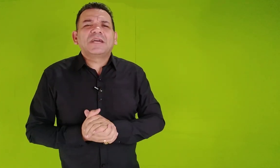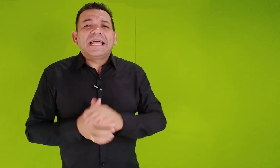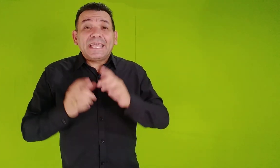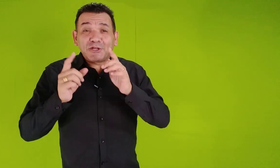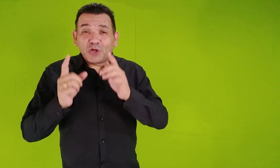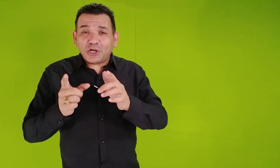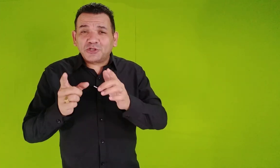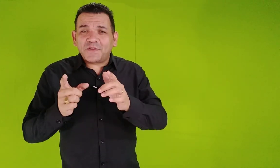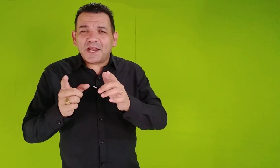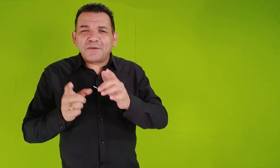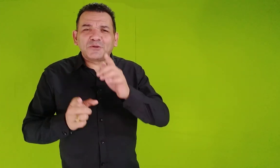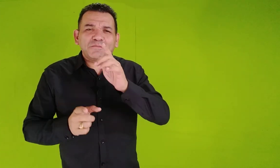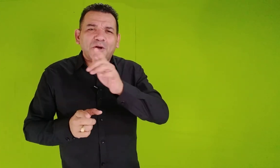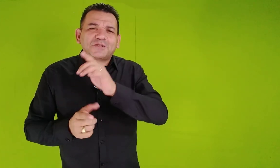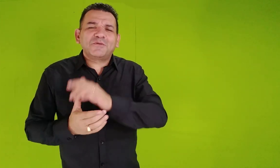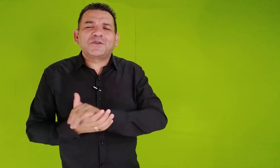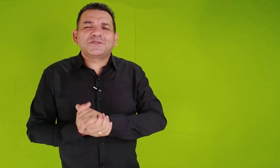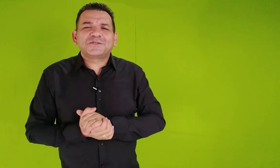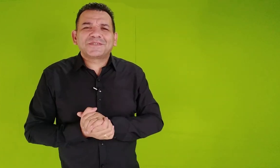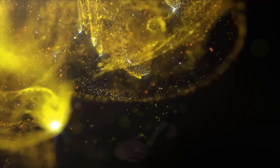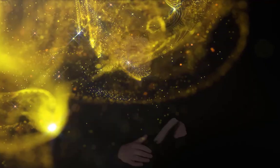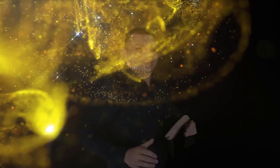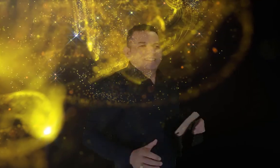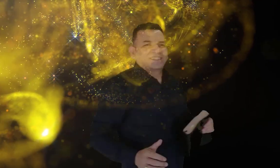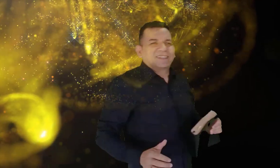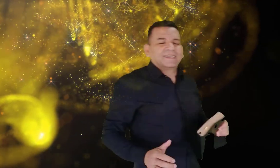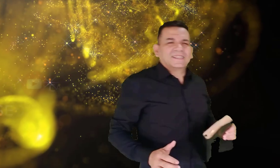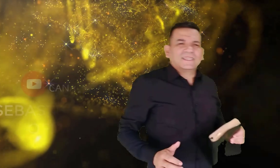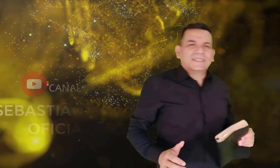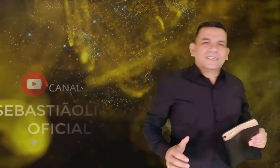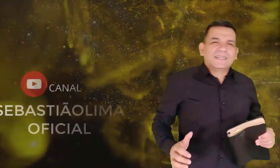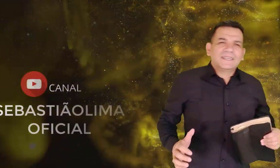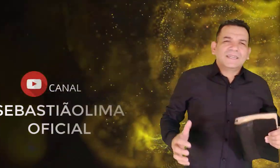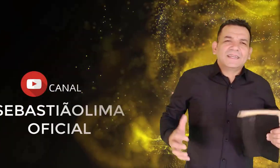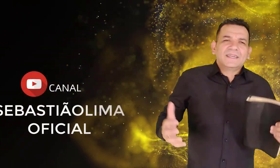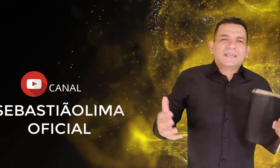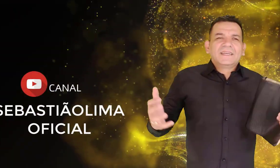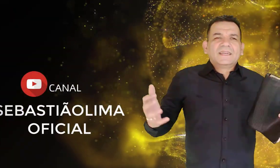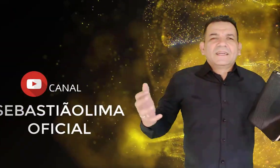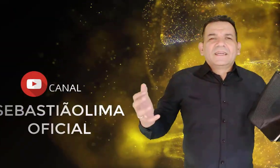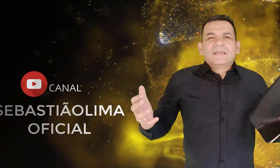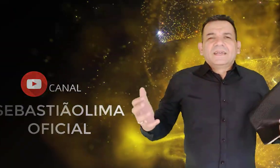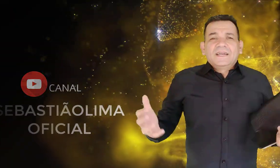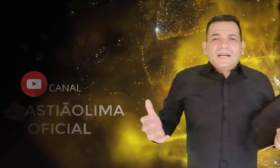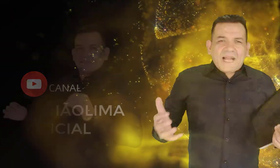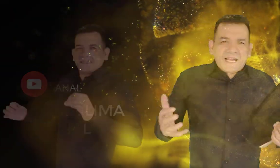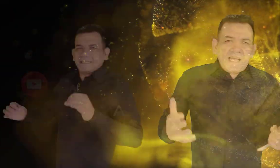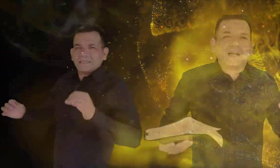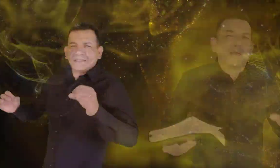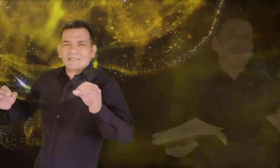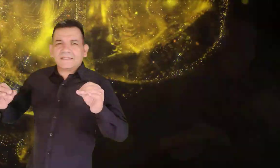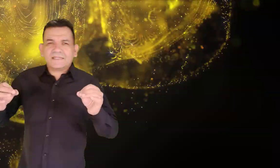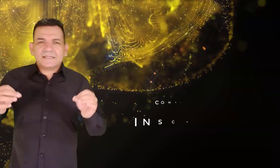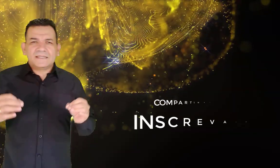e nós nos veremos no próximo vídeo. Música Música Música Música